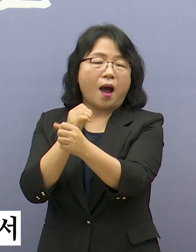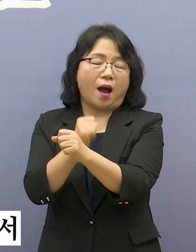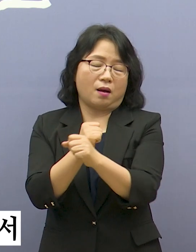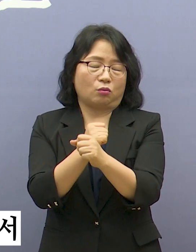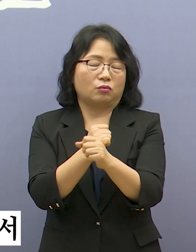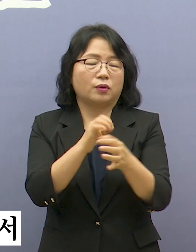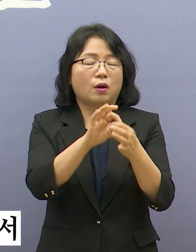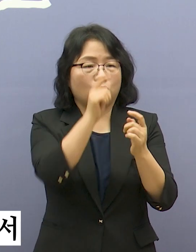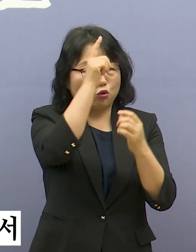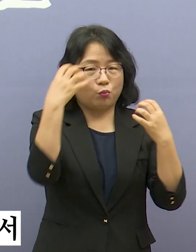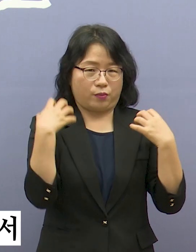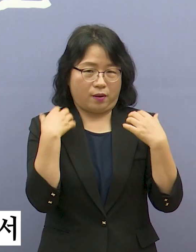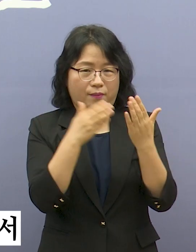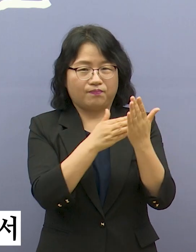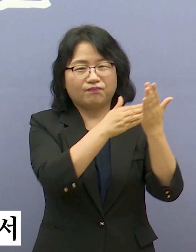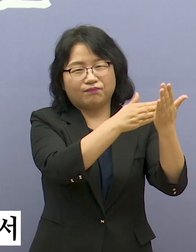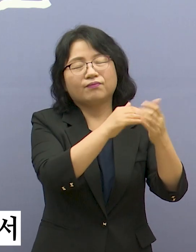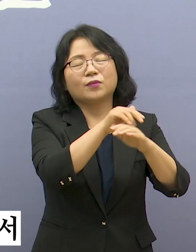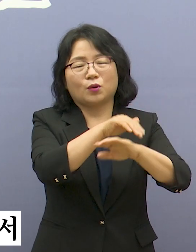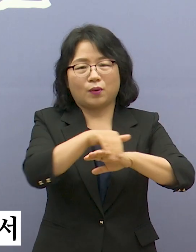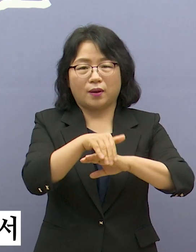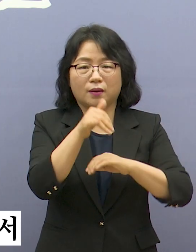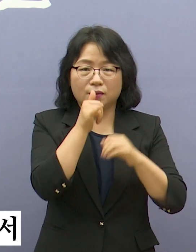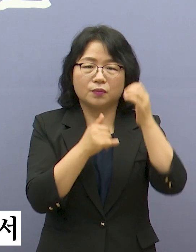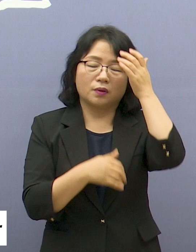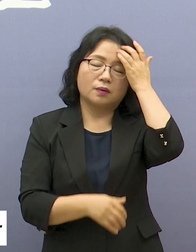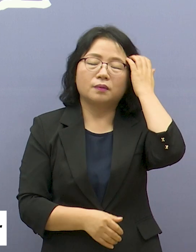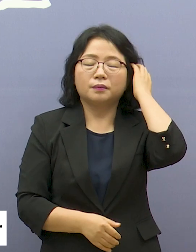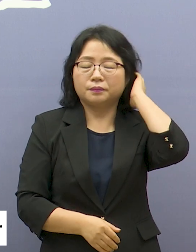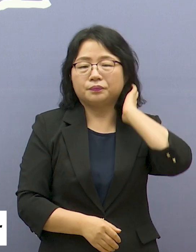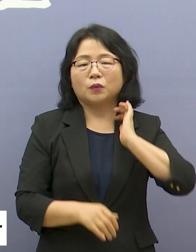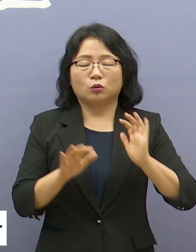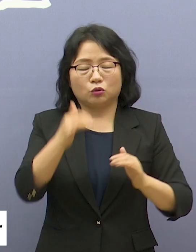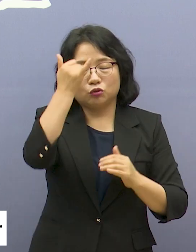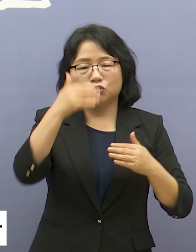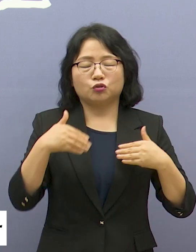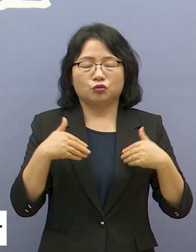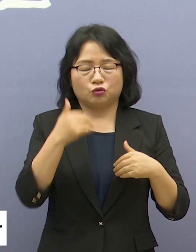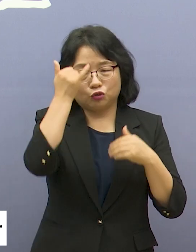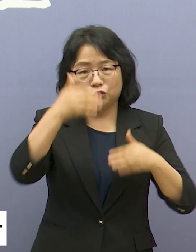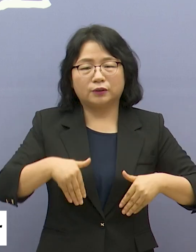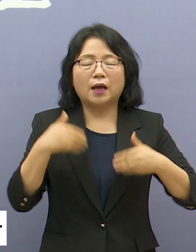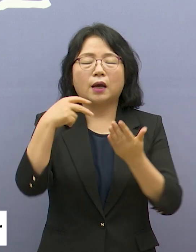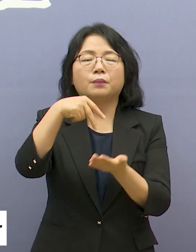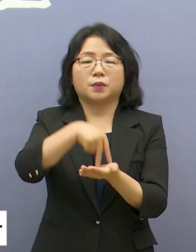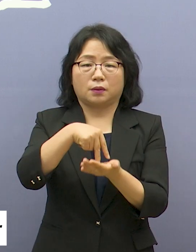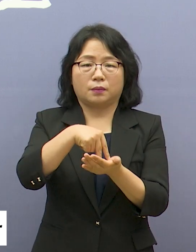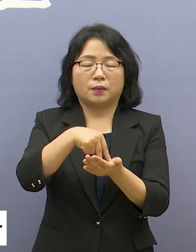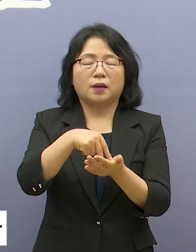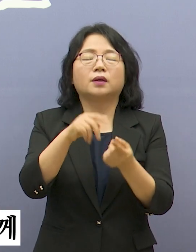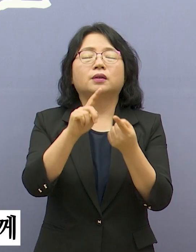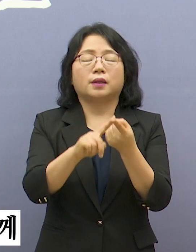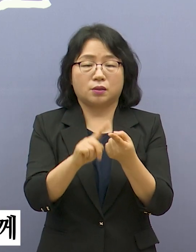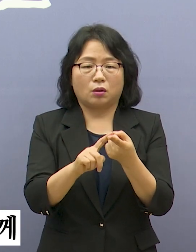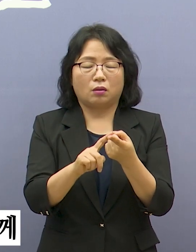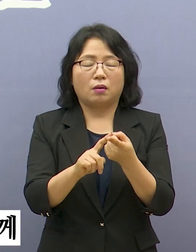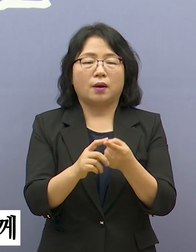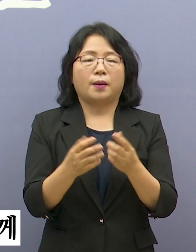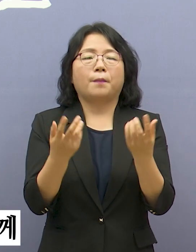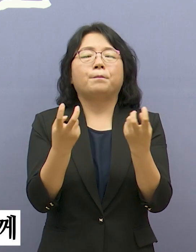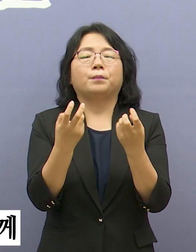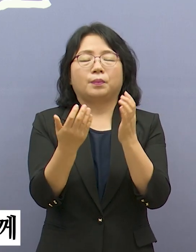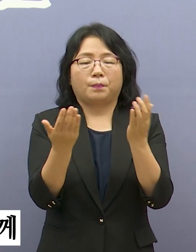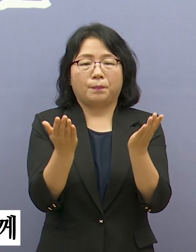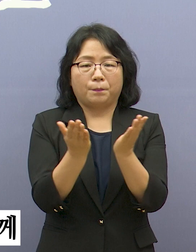오염수 방류에 대응해서 특단의 대책을 마련했습니다. 첫째,